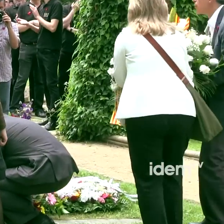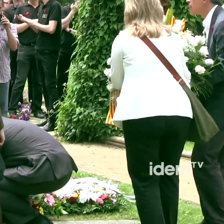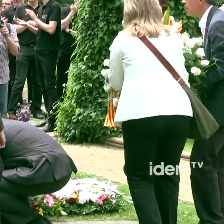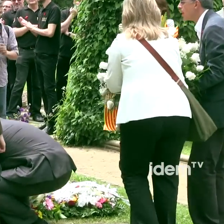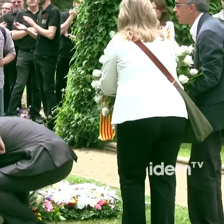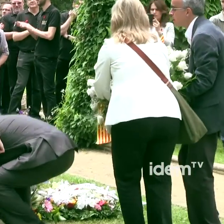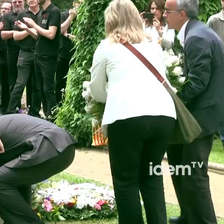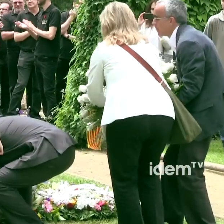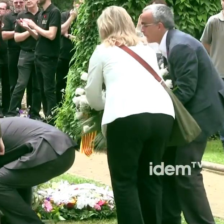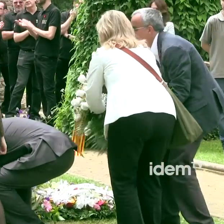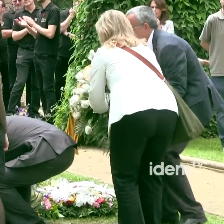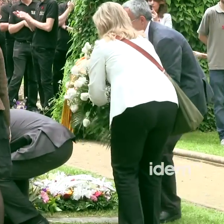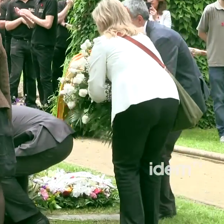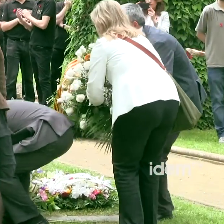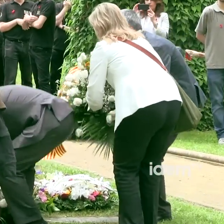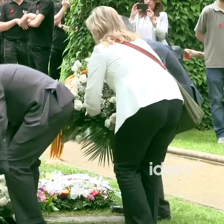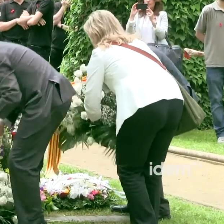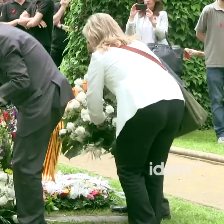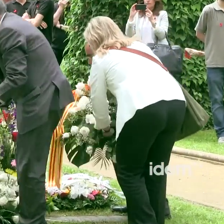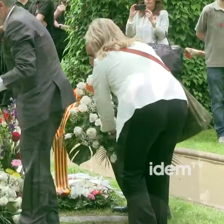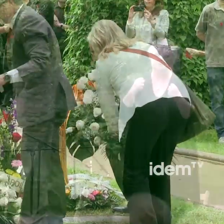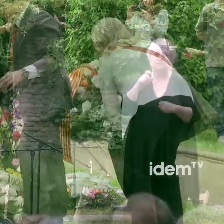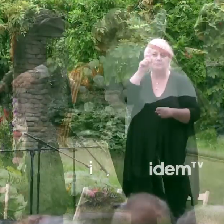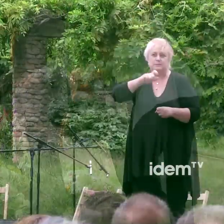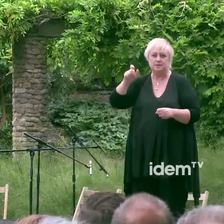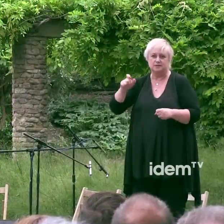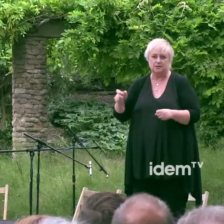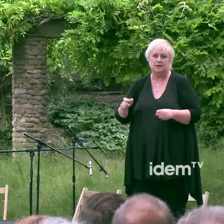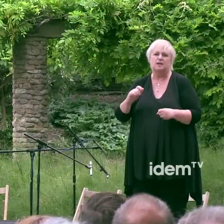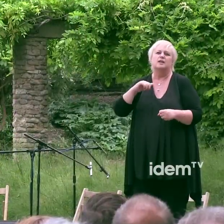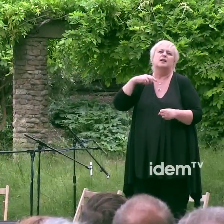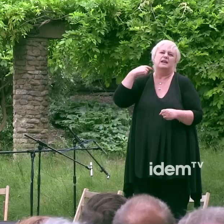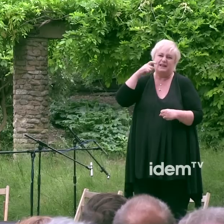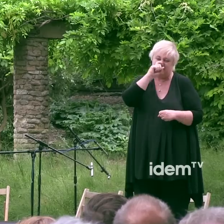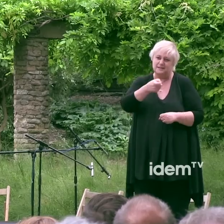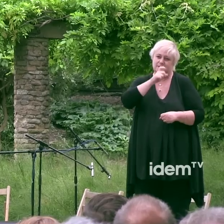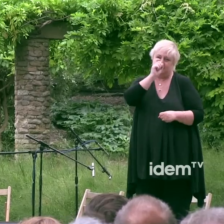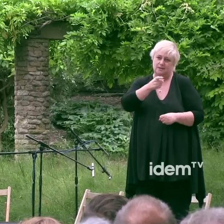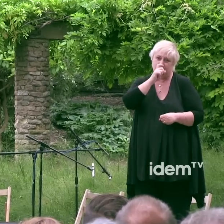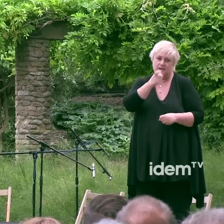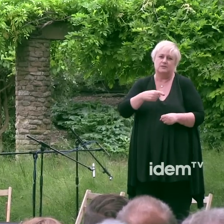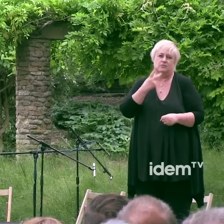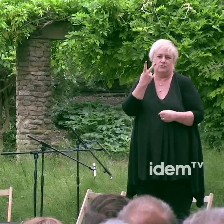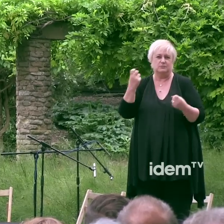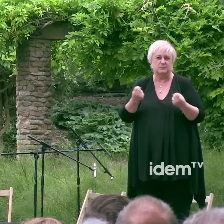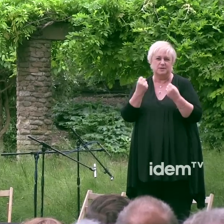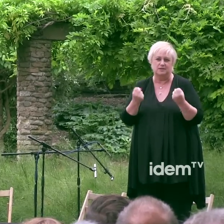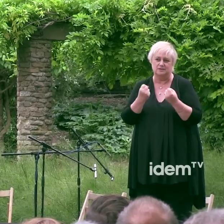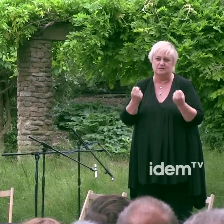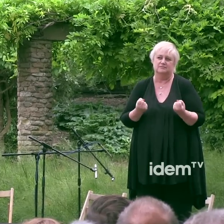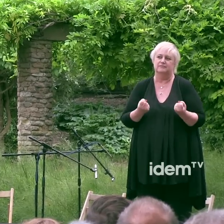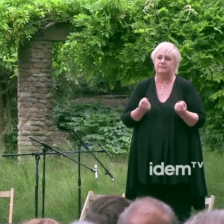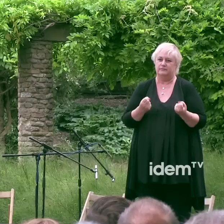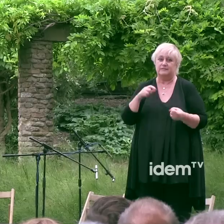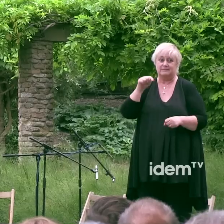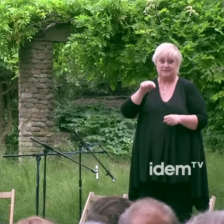moren al món més de 2 milions de persones i el VIH avança infectant-ne 2 milions més cada any. Aquest fet cobra